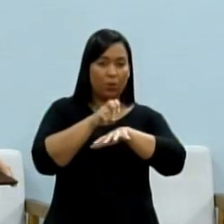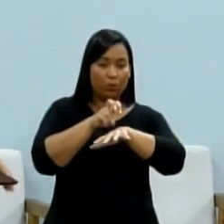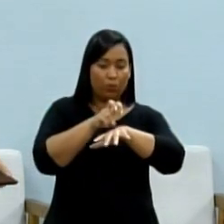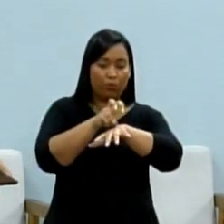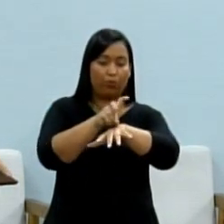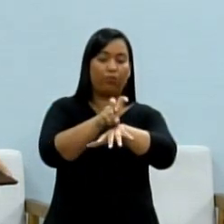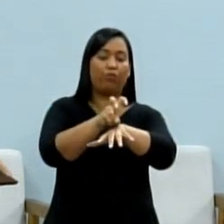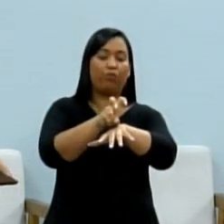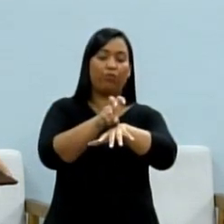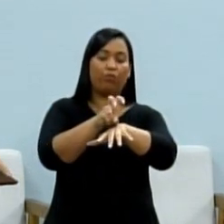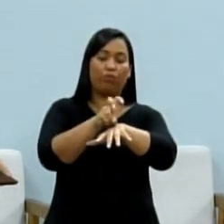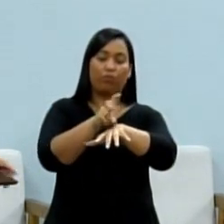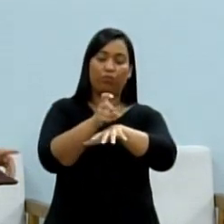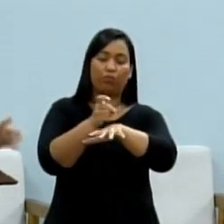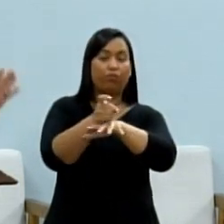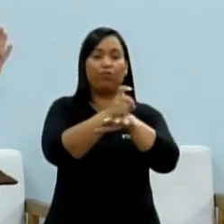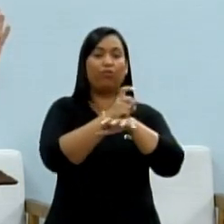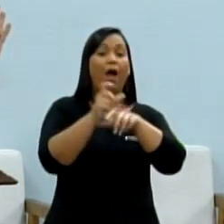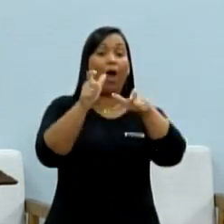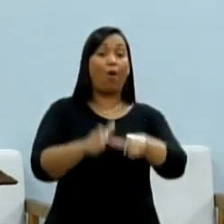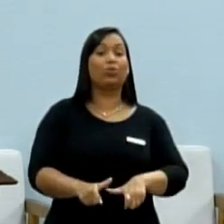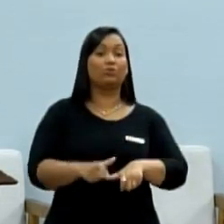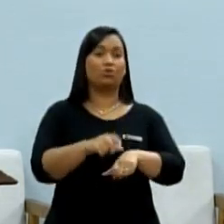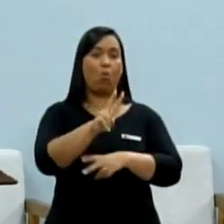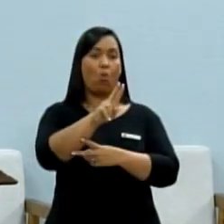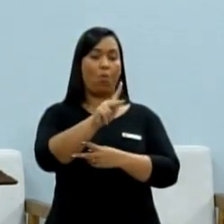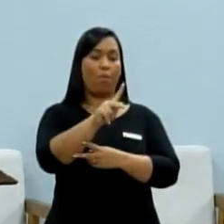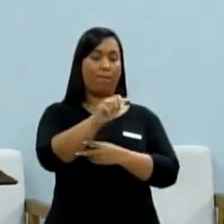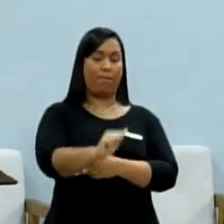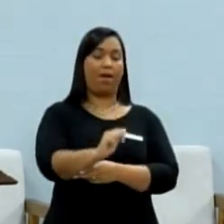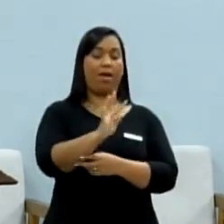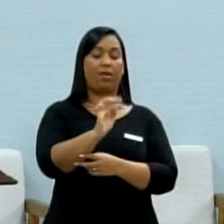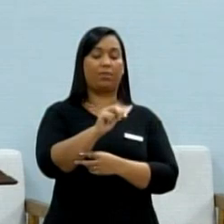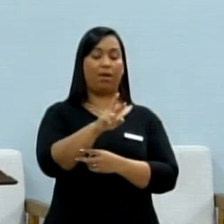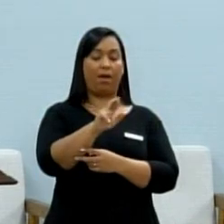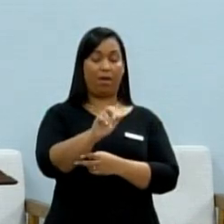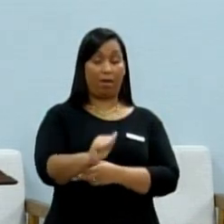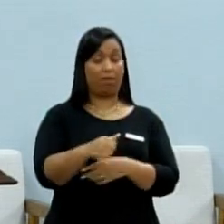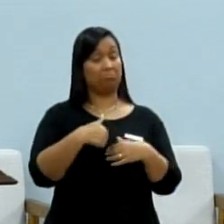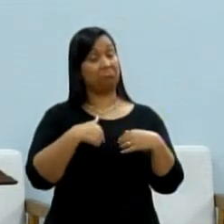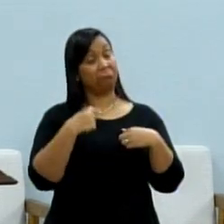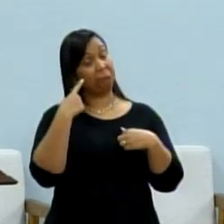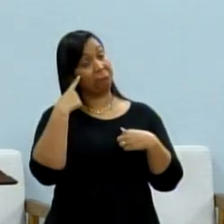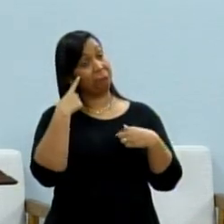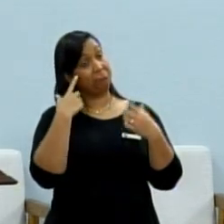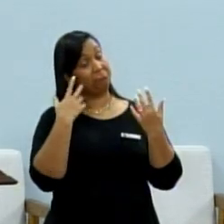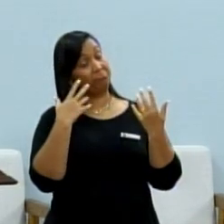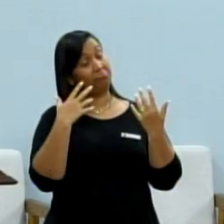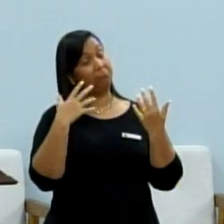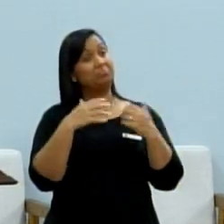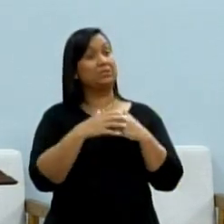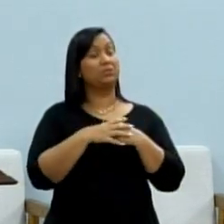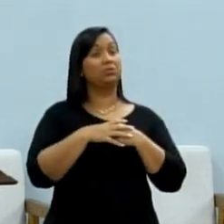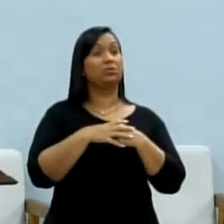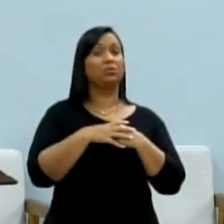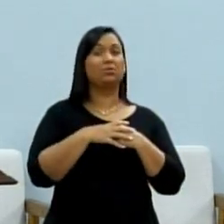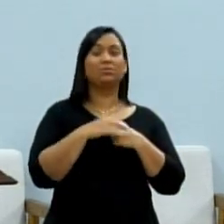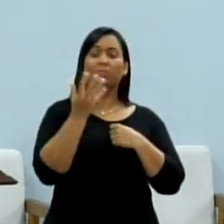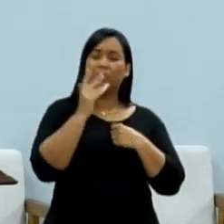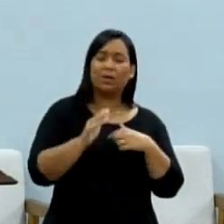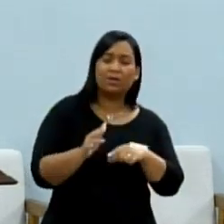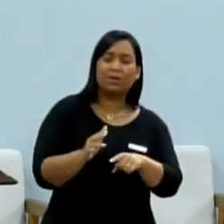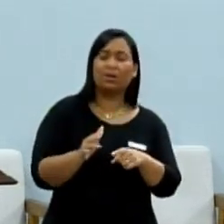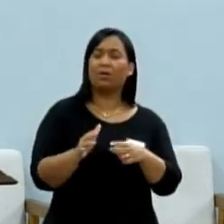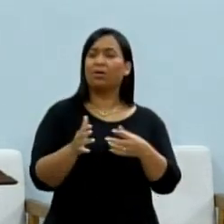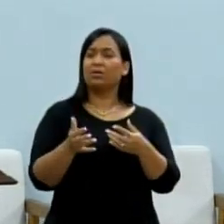Tangará, aí eu fico pensando, eu quero que todo mundo analise comigo aqui, uma criança que